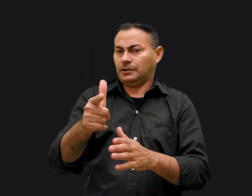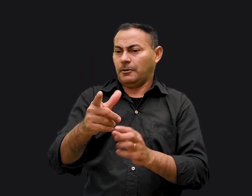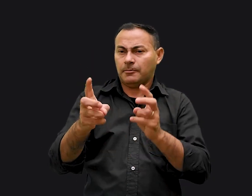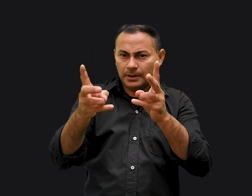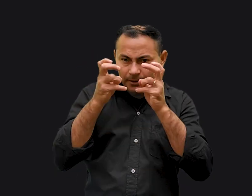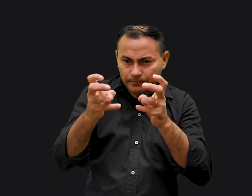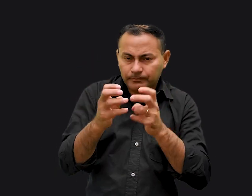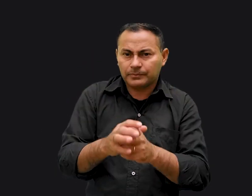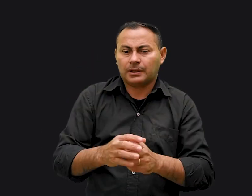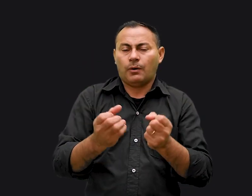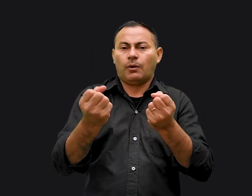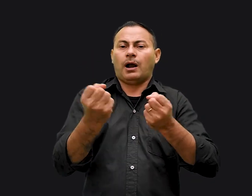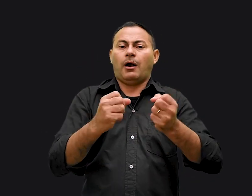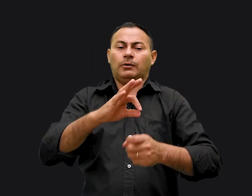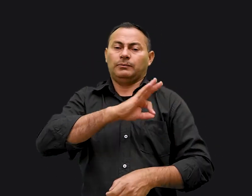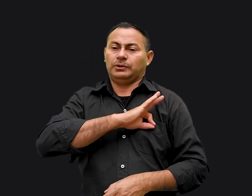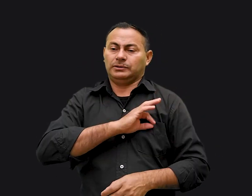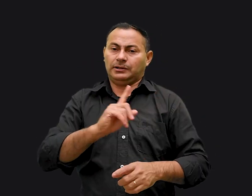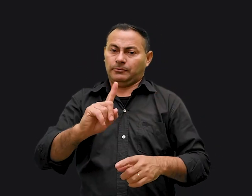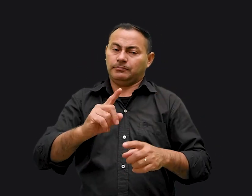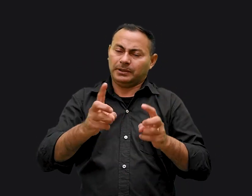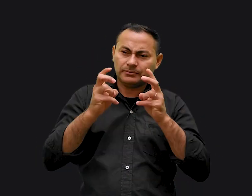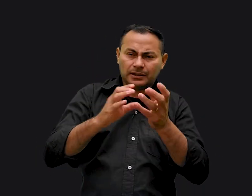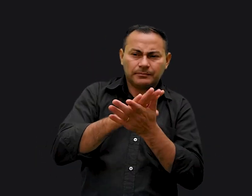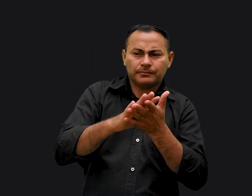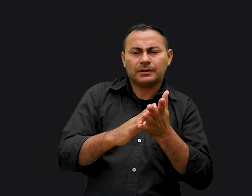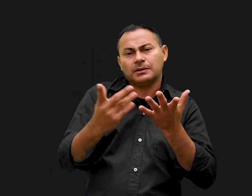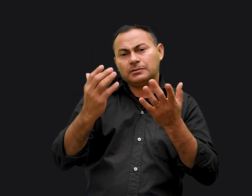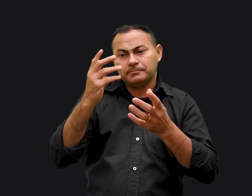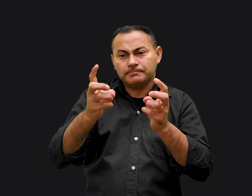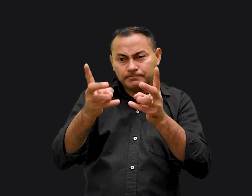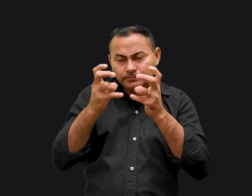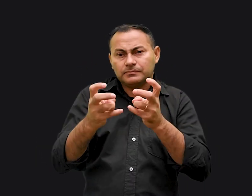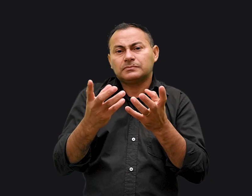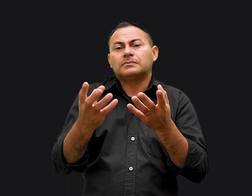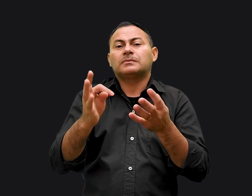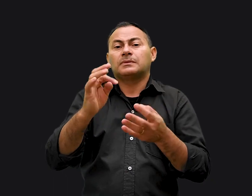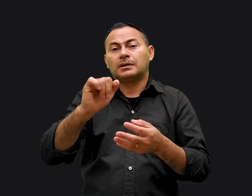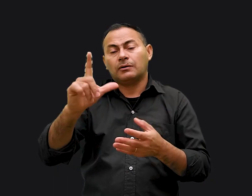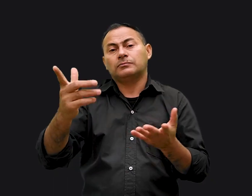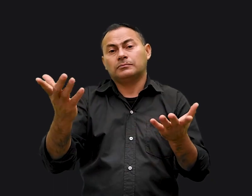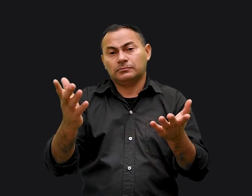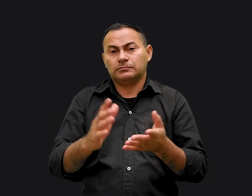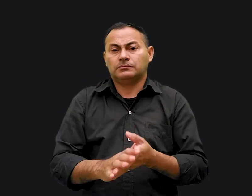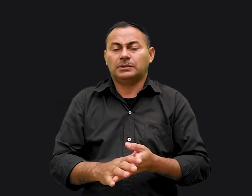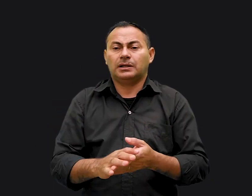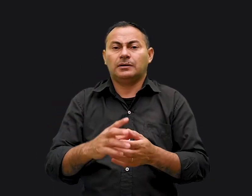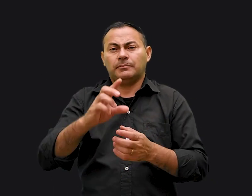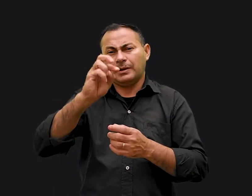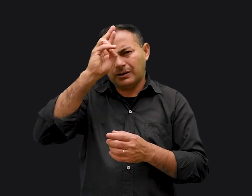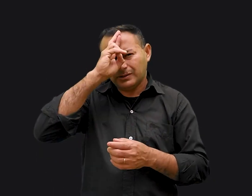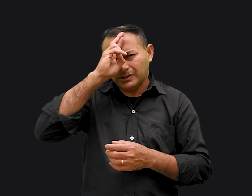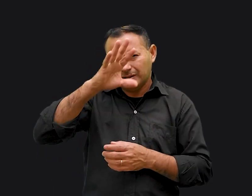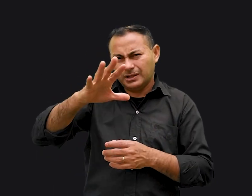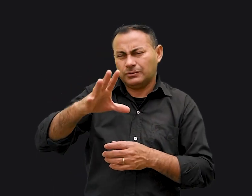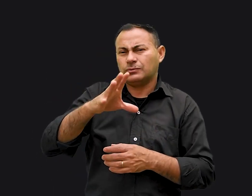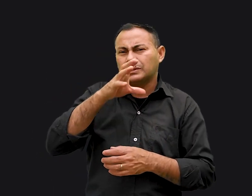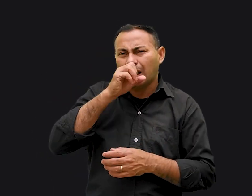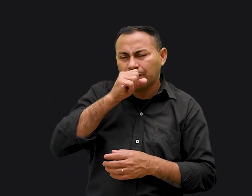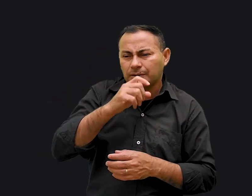não tinha percebido que era um carro da polícia Por ele não ser identificado como tal Era meio dia de um sábado E o jovem pastor